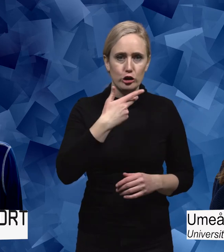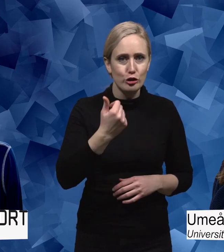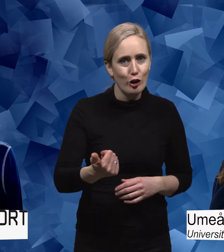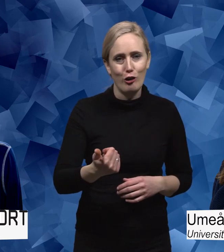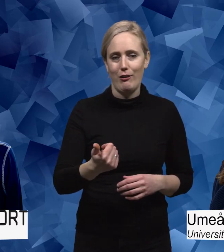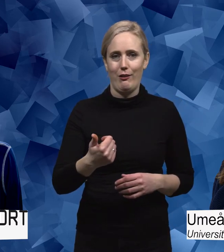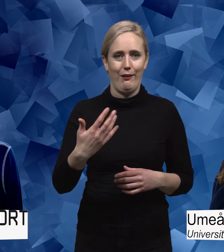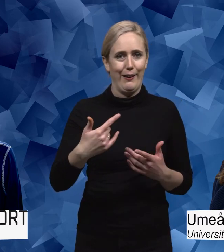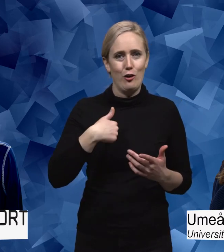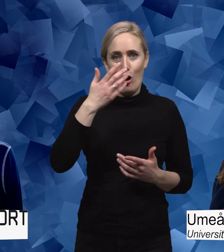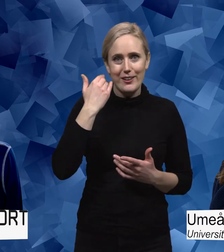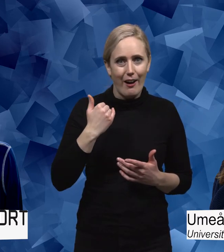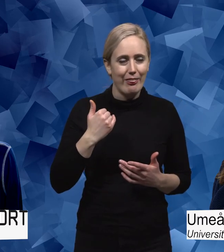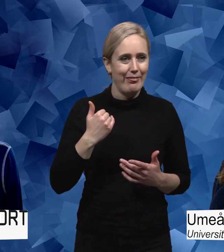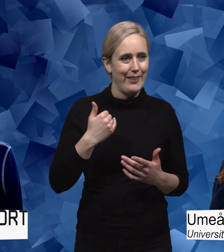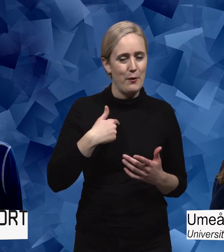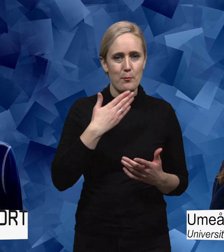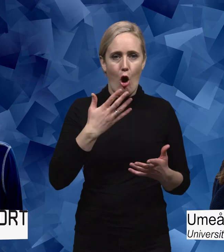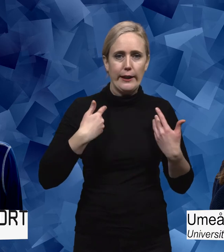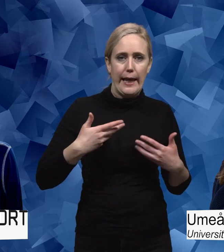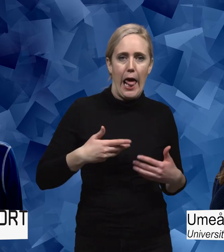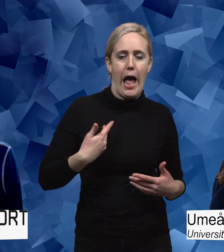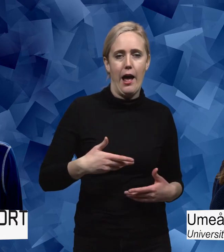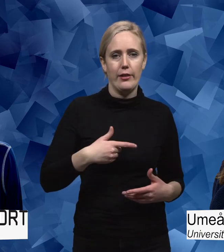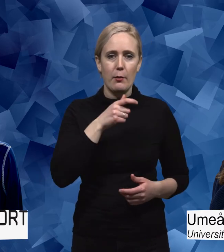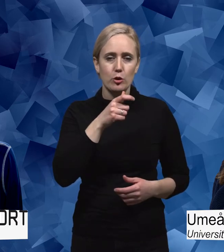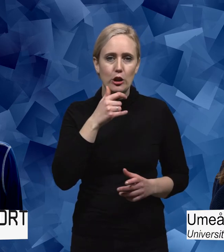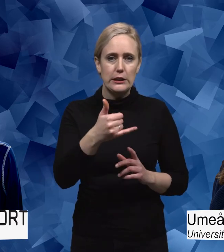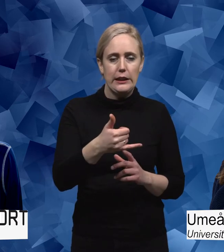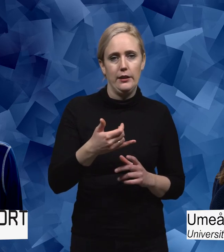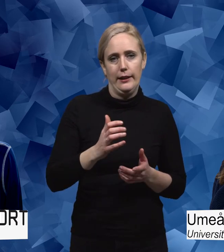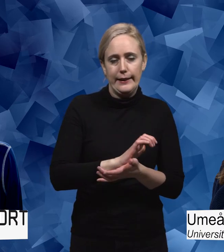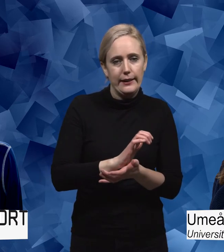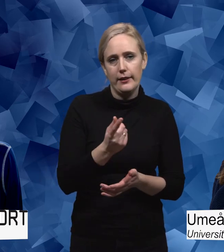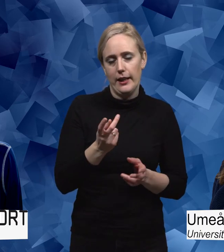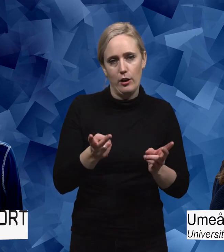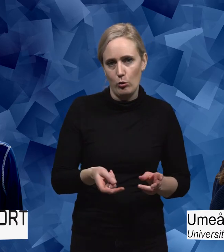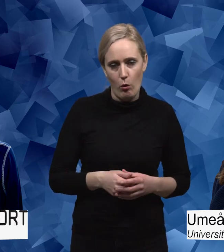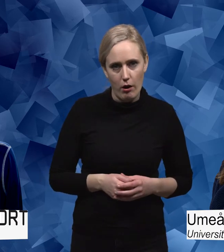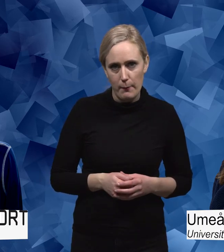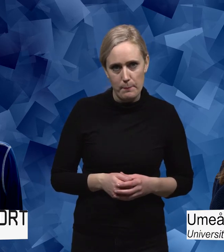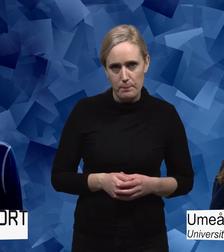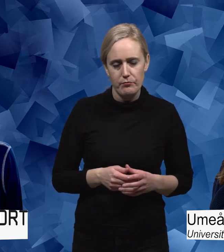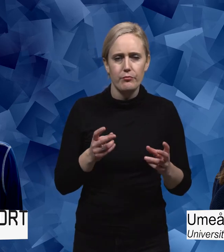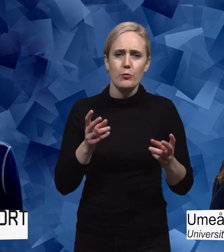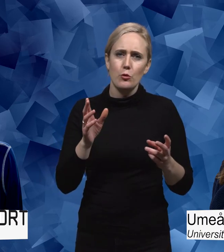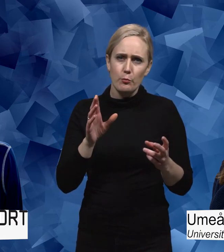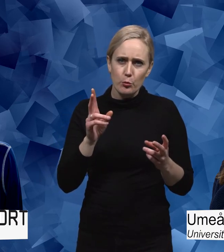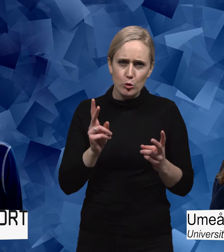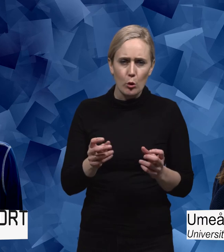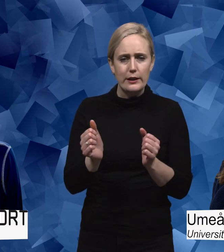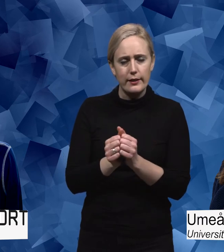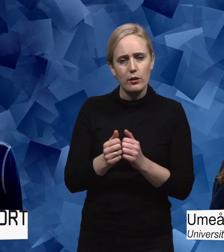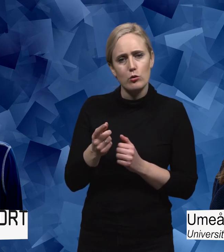var snygg eller att jag kunde göra ett klädreportage i en kafésport eller någonting annat. Så att på det sättet så